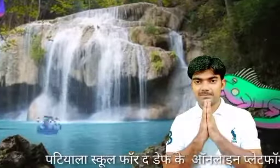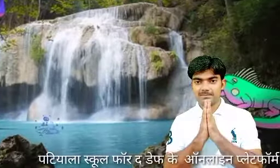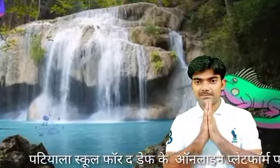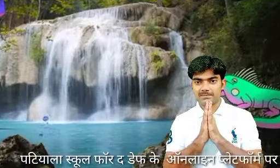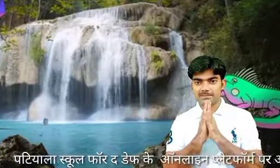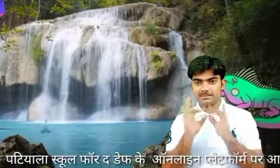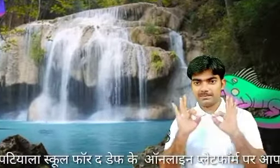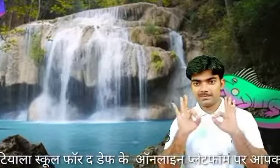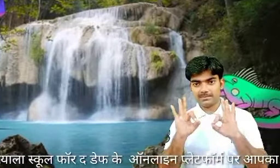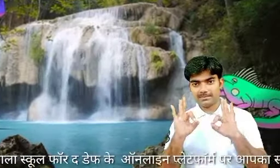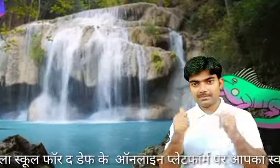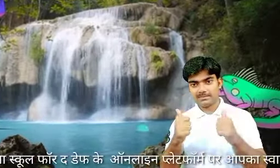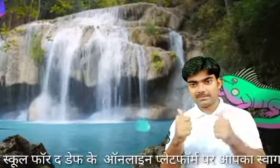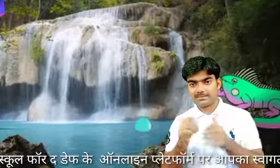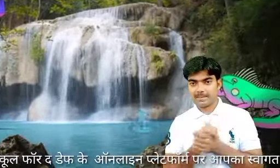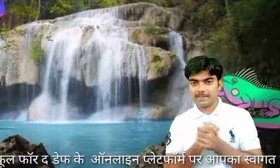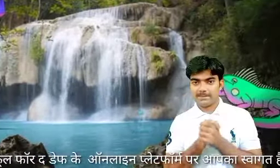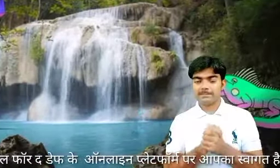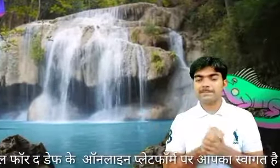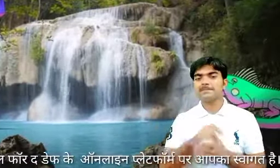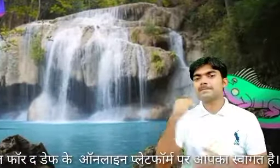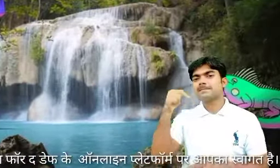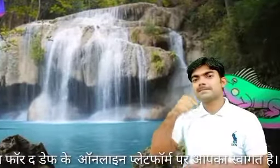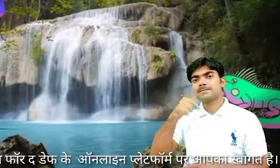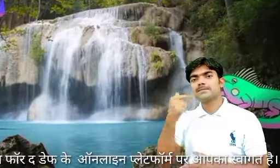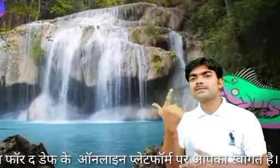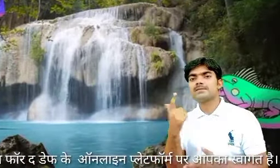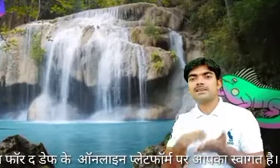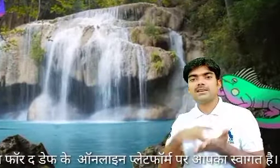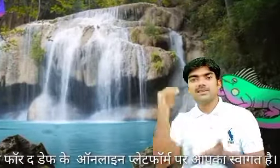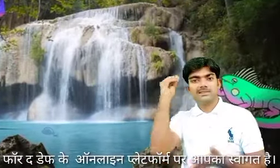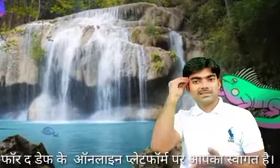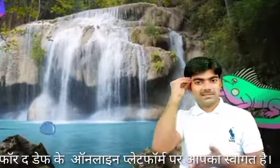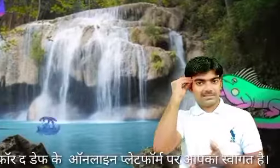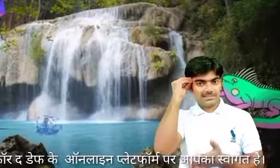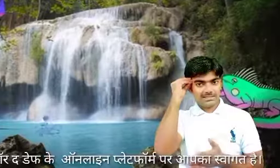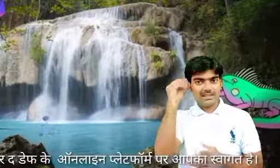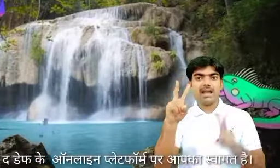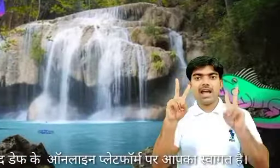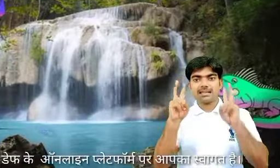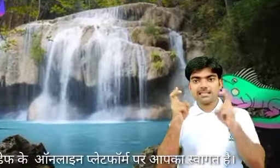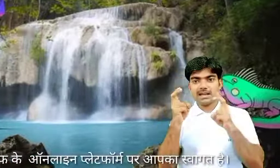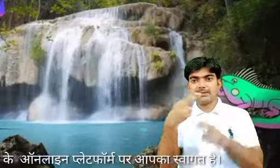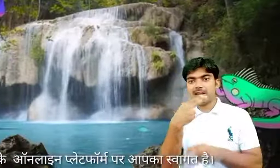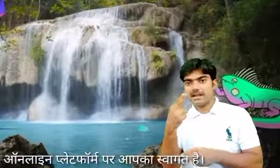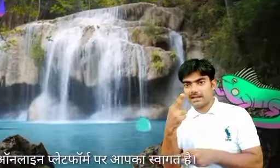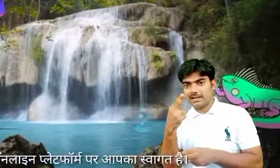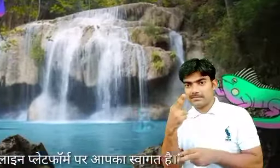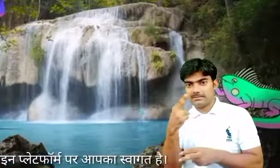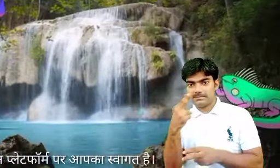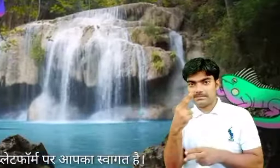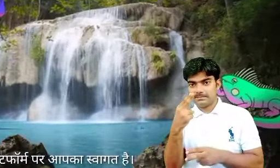गुद मॉर्निंग इस्टुडेंट्स हाव आर्यू आल आज हम सिखेंगे